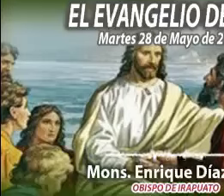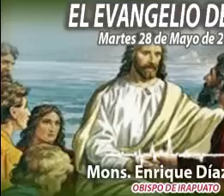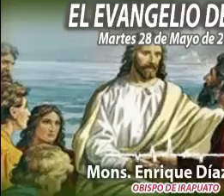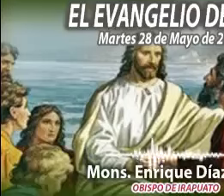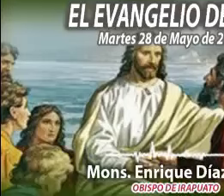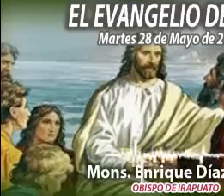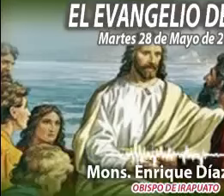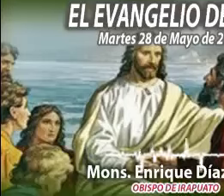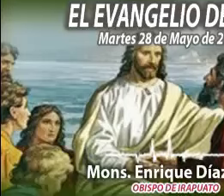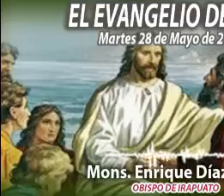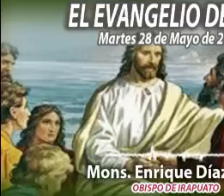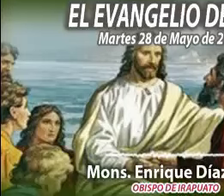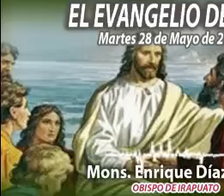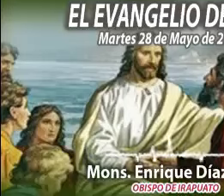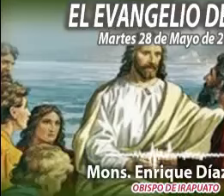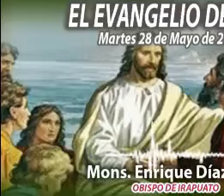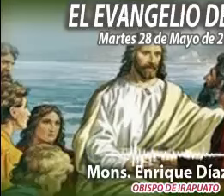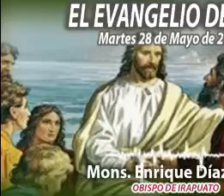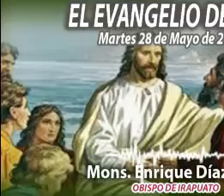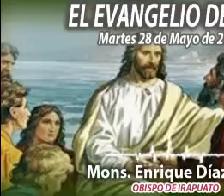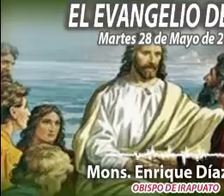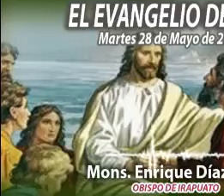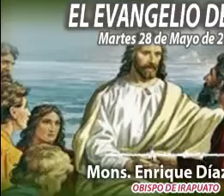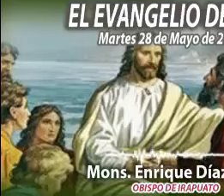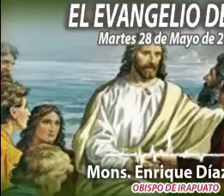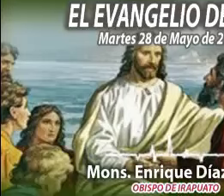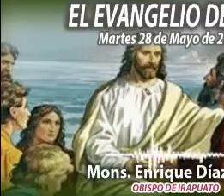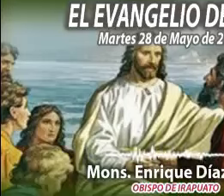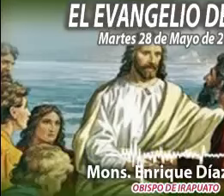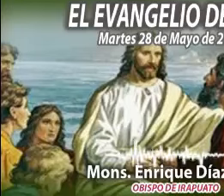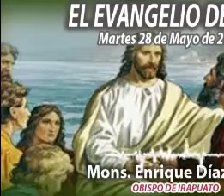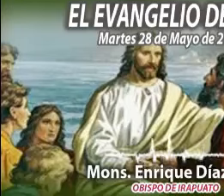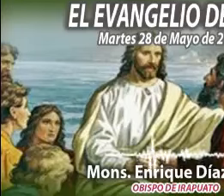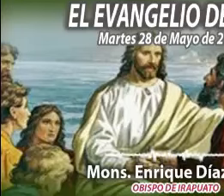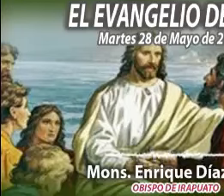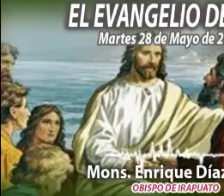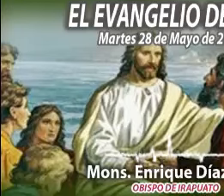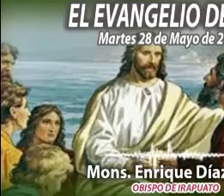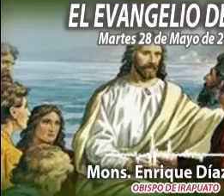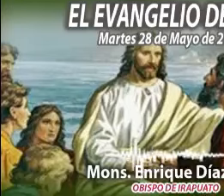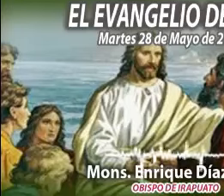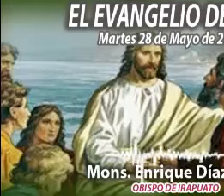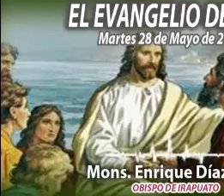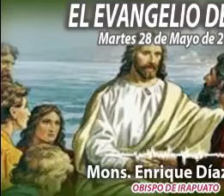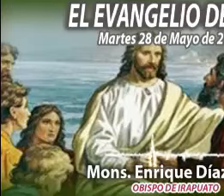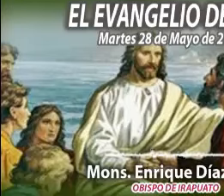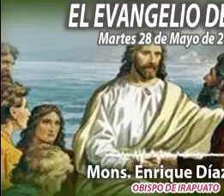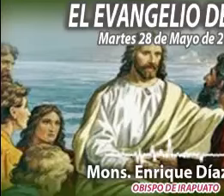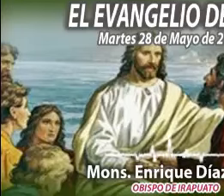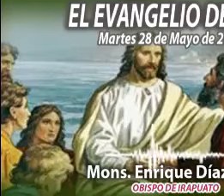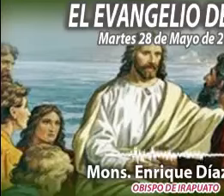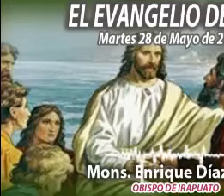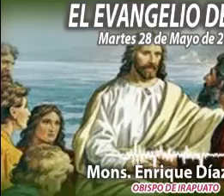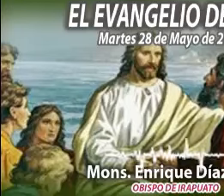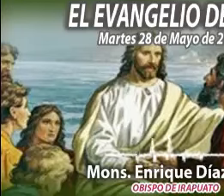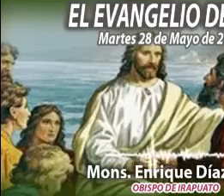Día a día, alimentándonos de la Palabra del Señor. En la voz de Monseñor Enrique